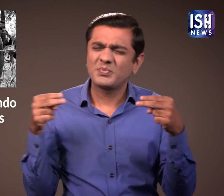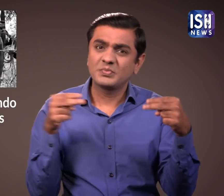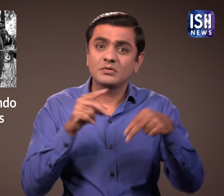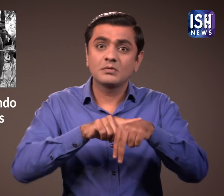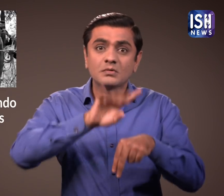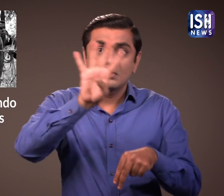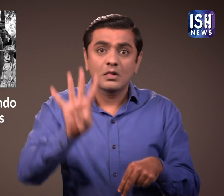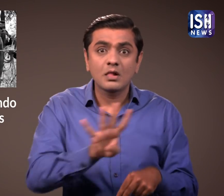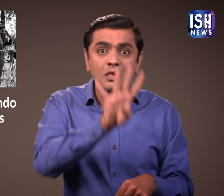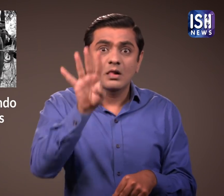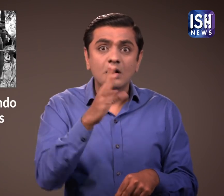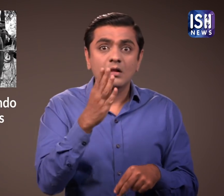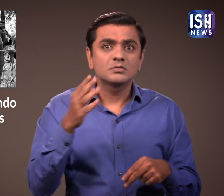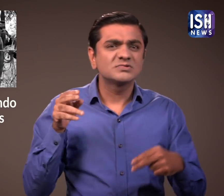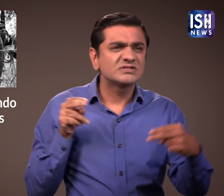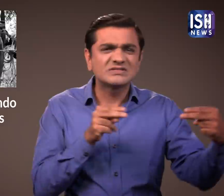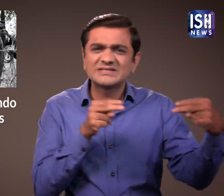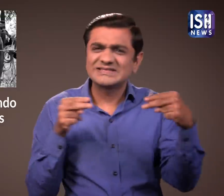उनके बीच लड़ाई चार घंटे चली